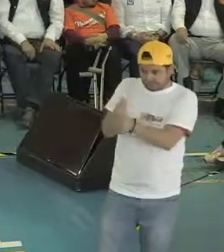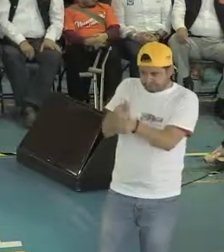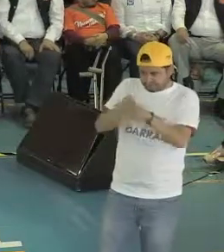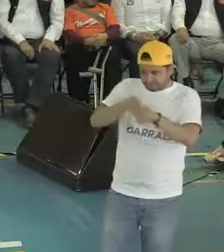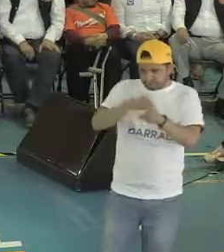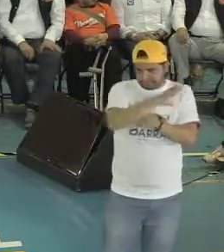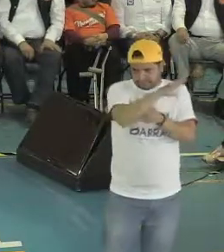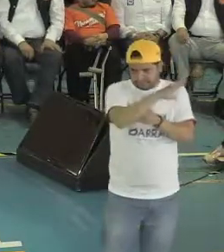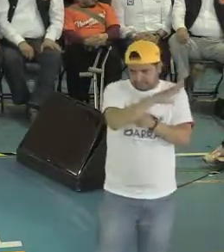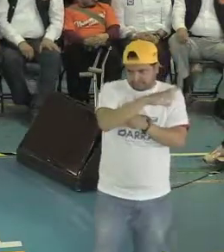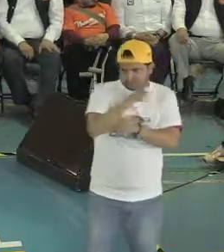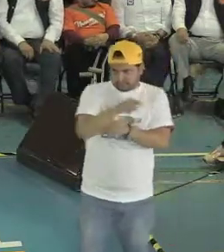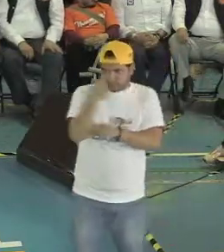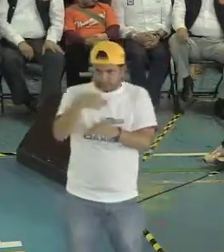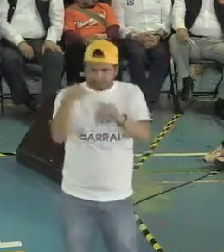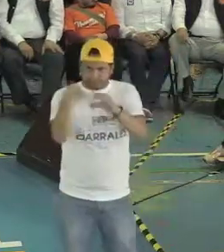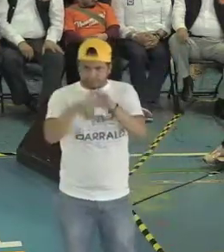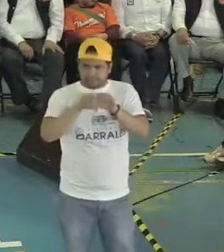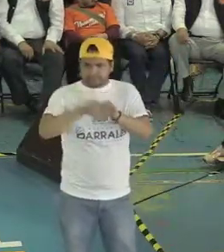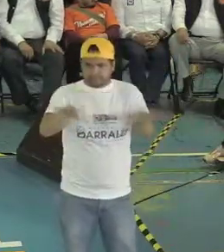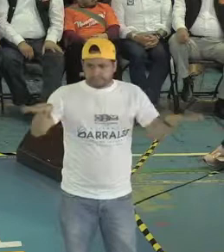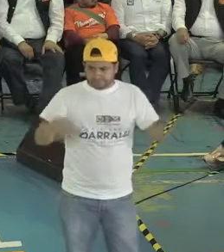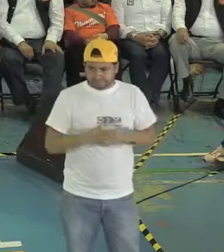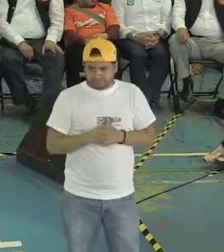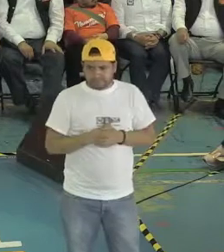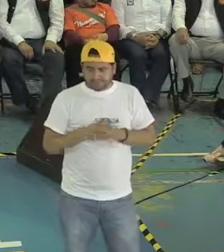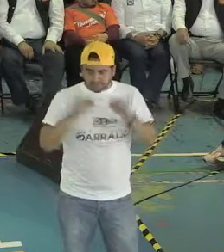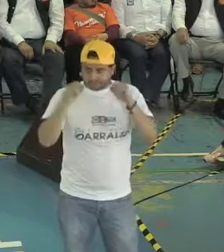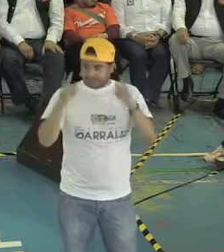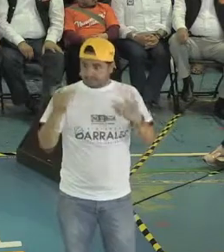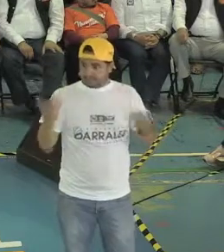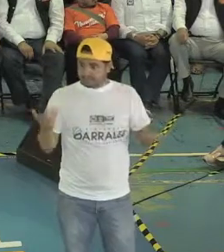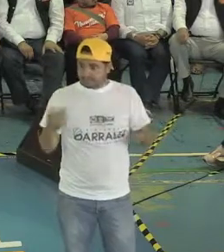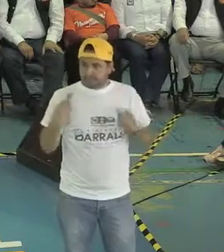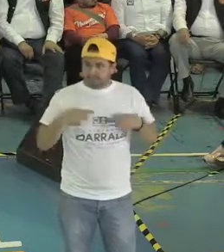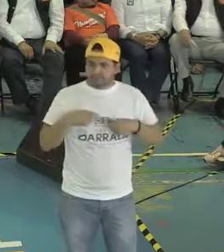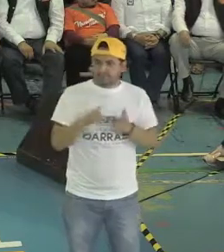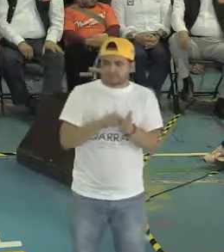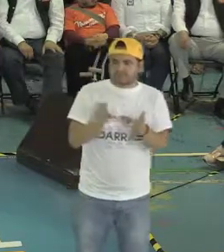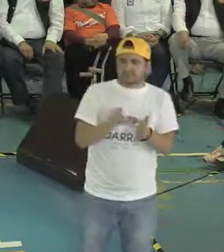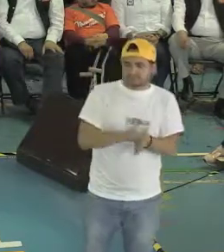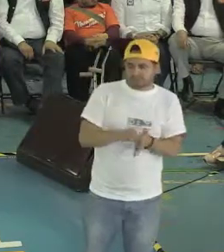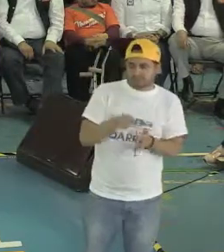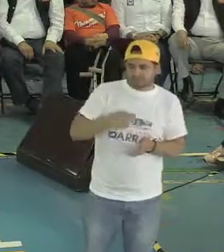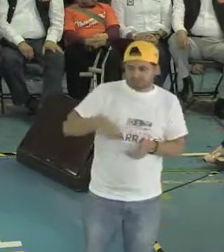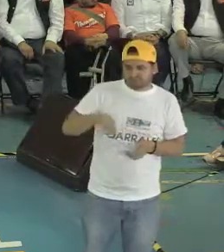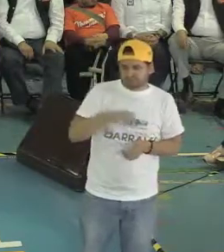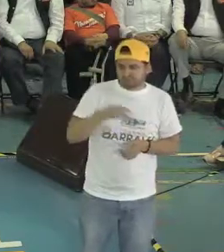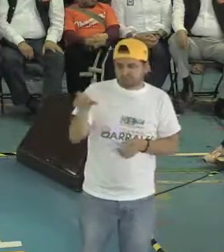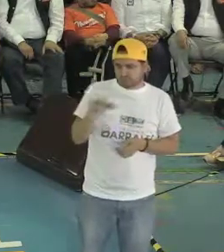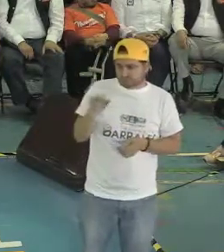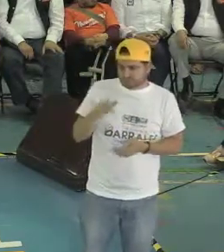les mando un mensaje muy importante de lo admirable que es la gente con discapacidad en esta ciudad. De corazón